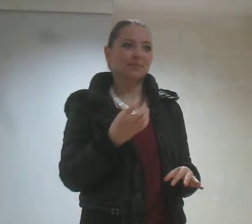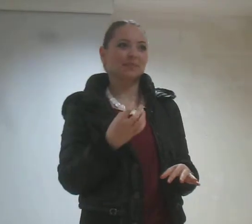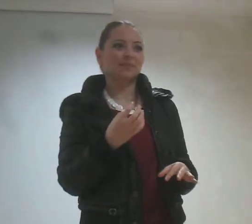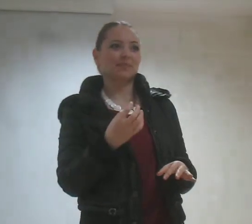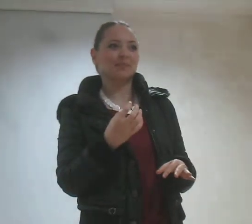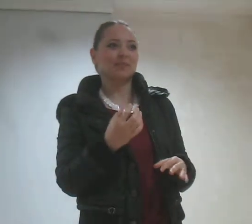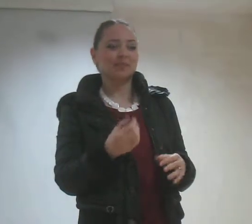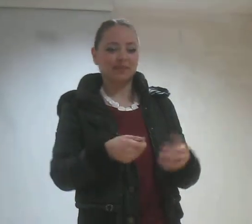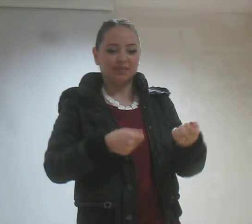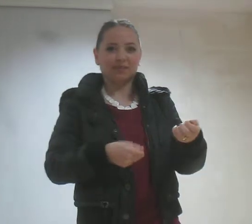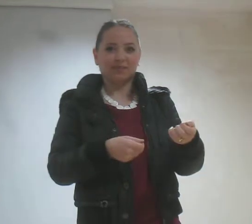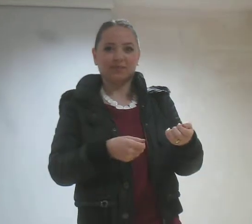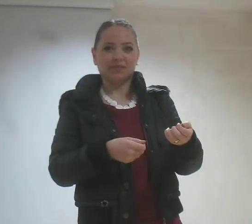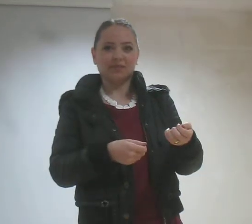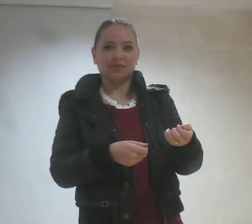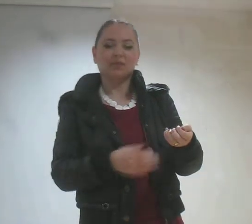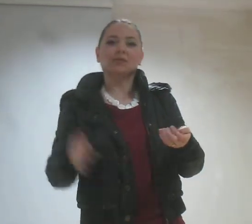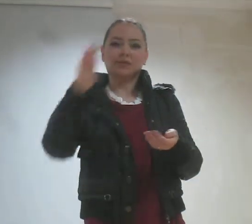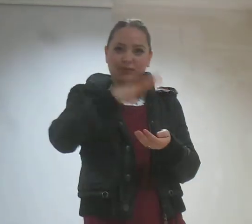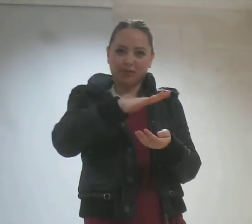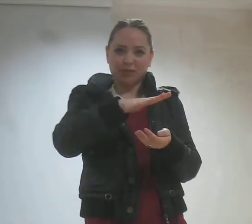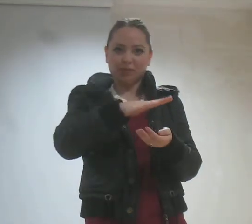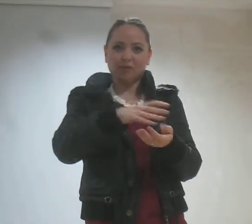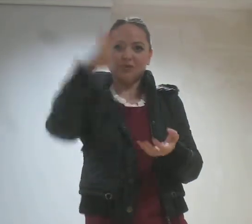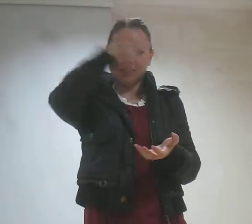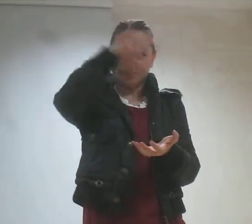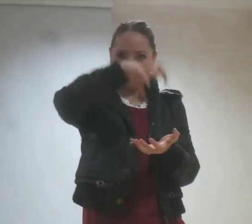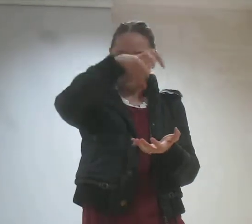Bekliyoruz. Güzel. Kapatıyoruz.